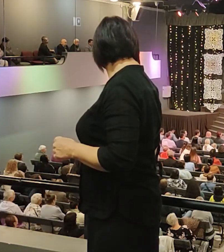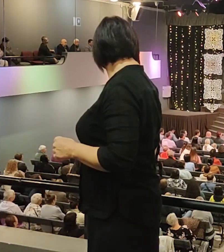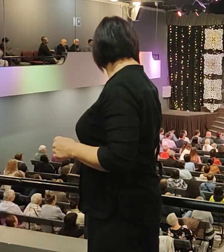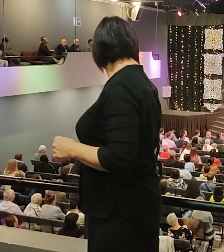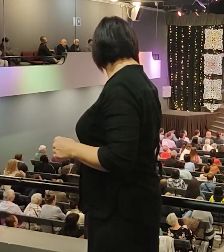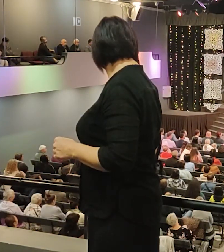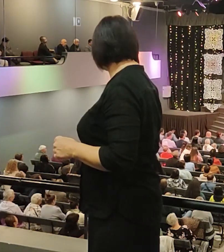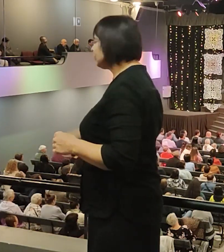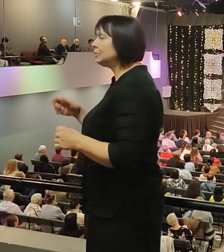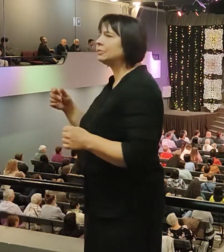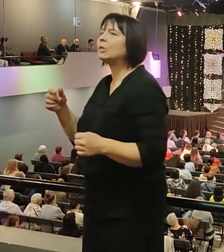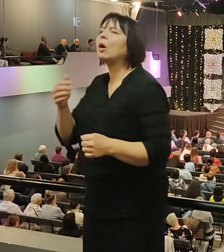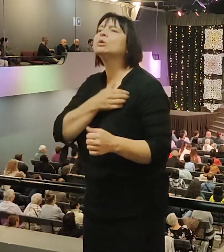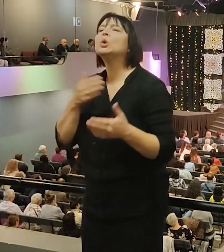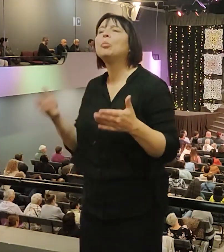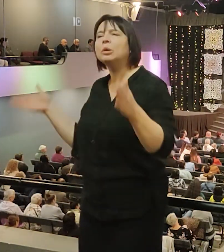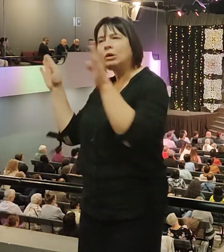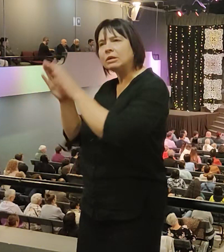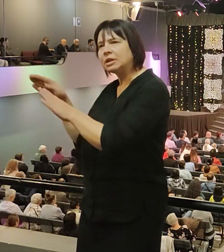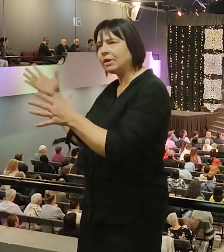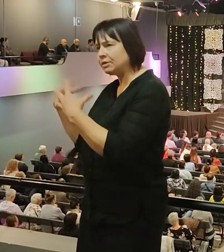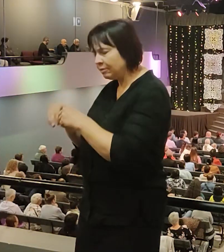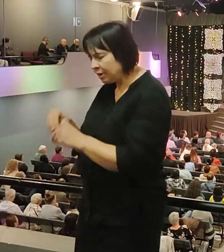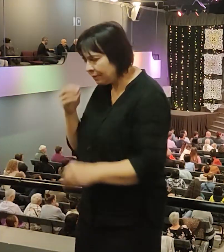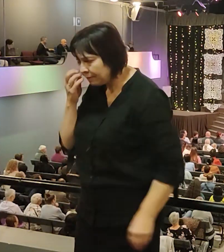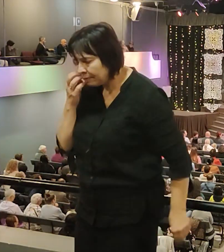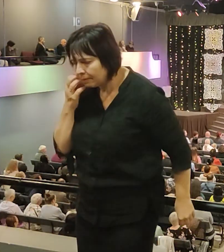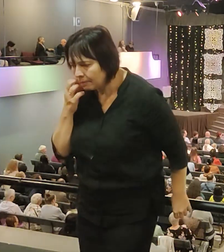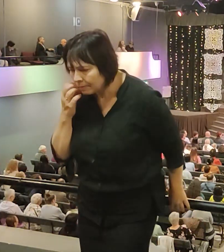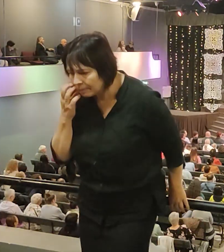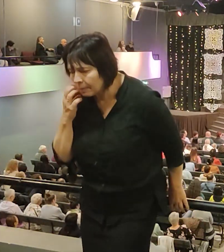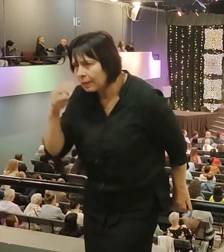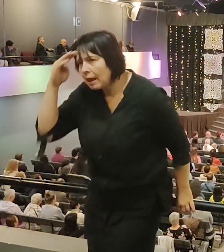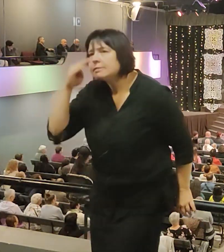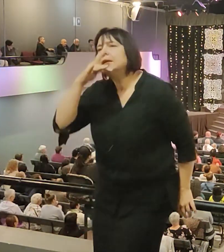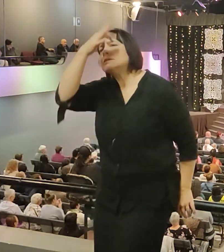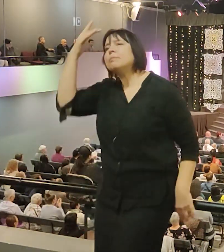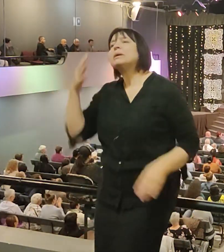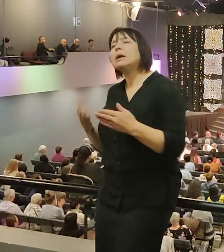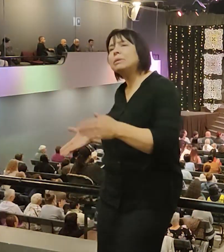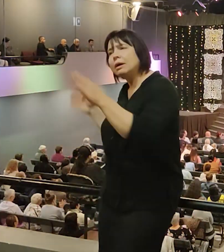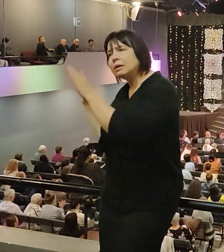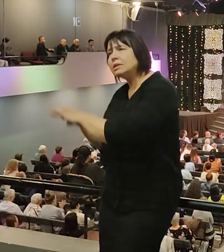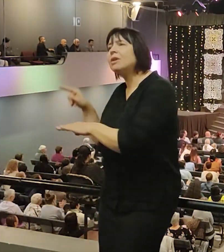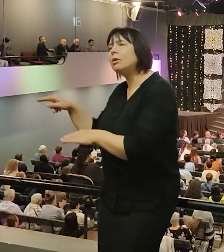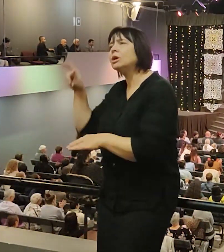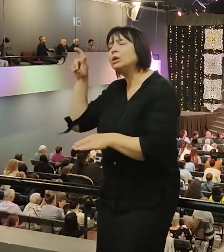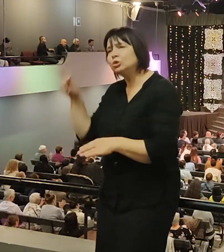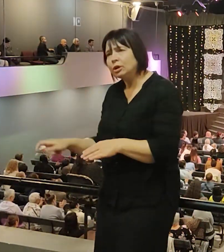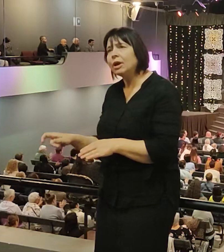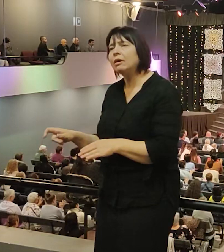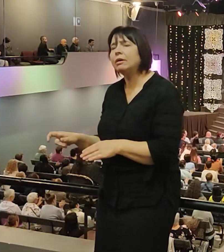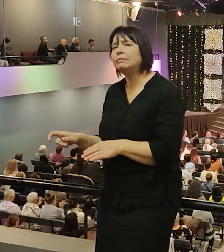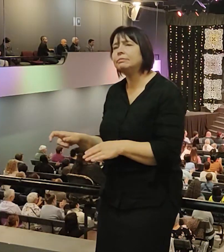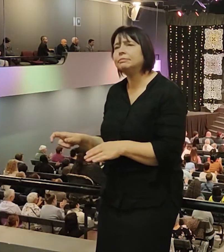Я благословить вас хочу. Просто благословить. Отец Небесный, благословляю этого человека, который